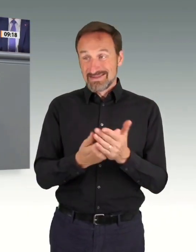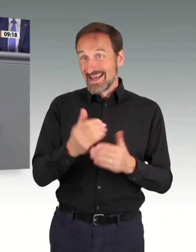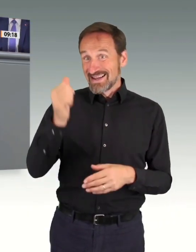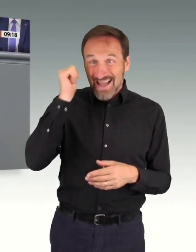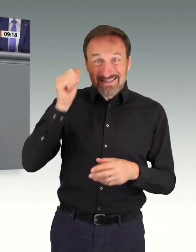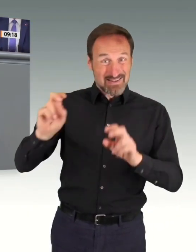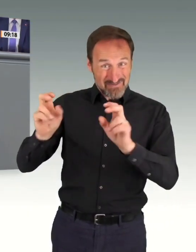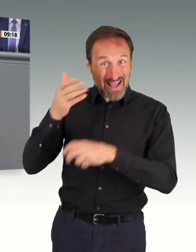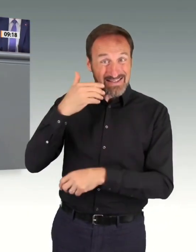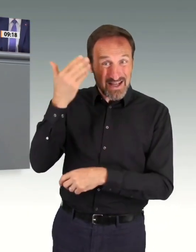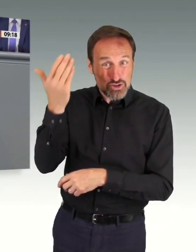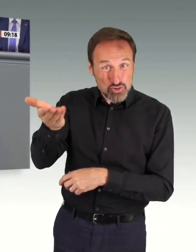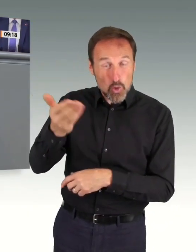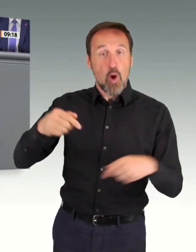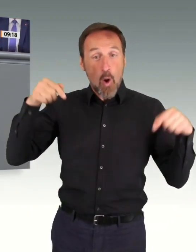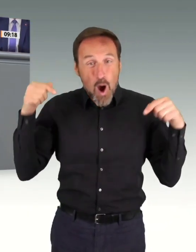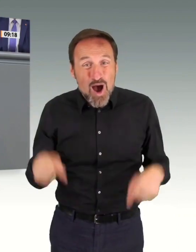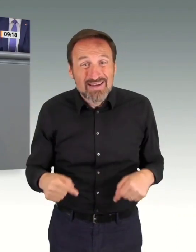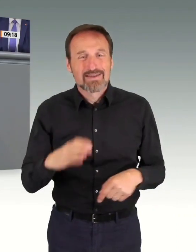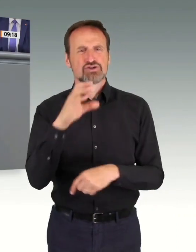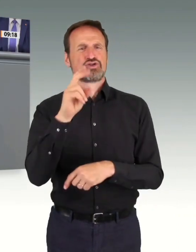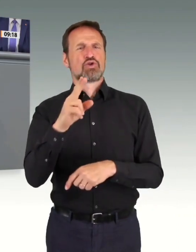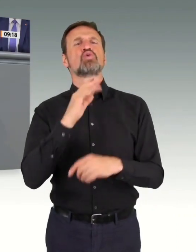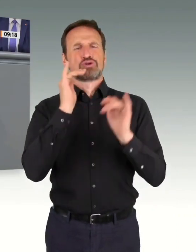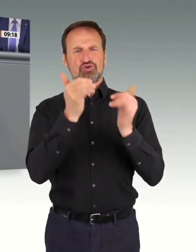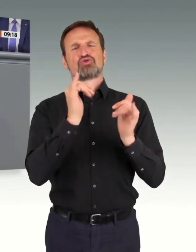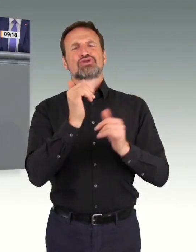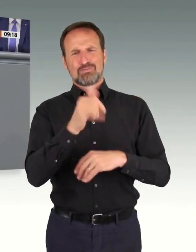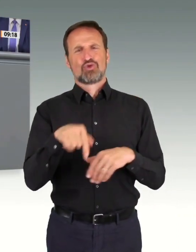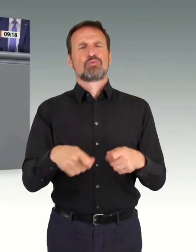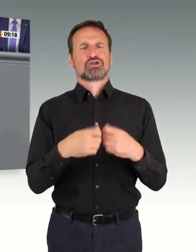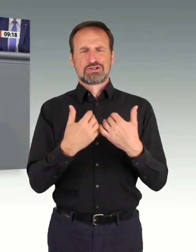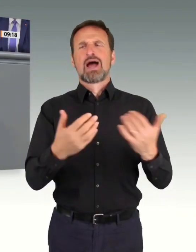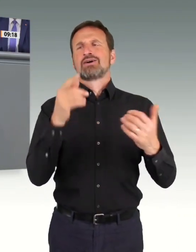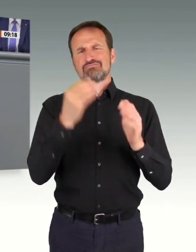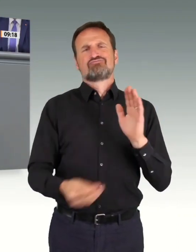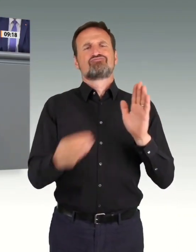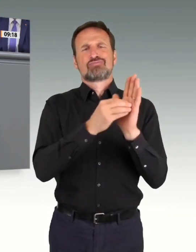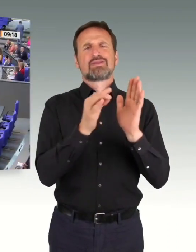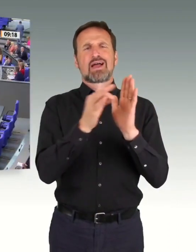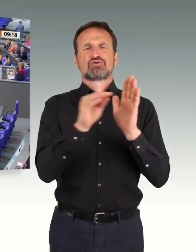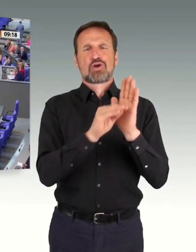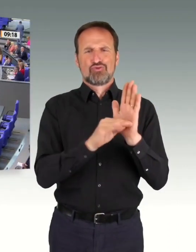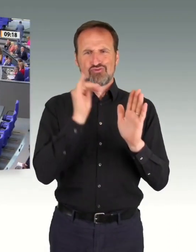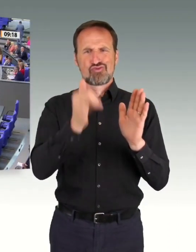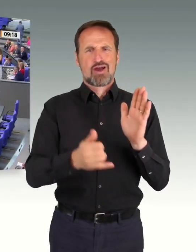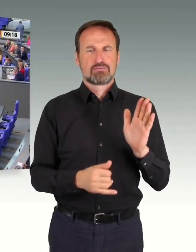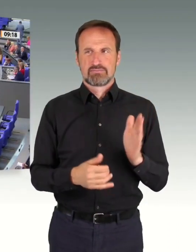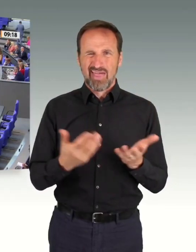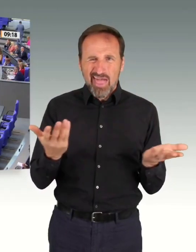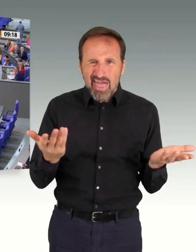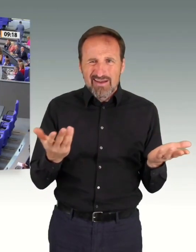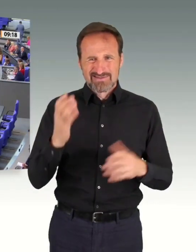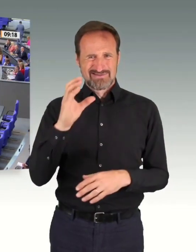-Scheinheiligkeit in den Medien, laut Bellen und danach Schoßhündchen dieser Regierung. Wir sind die einzige Fraktion,